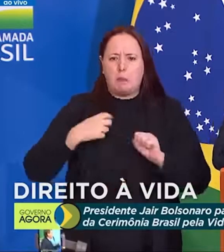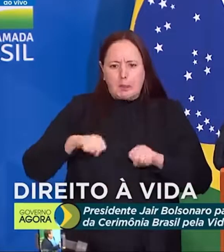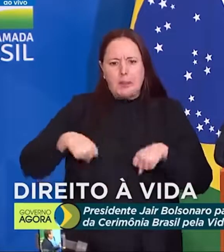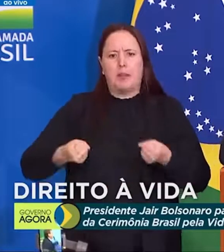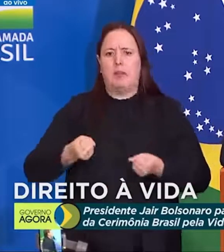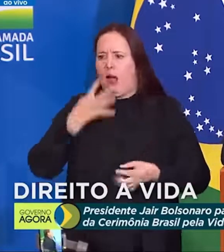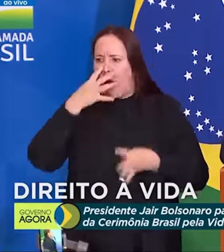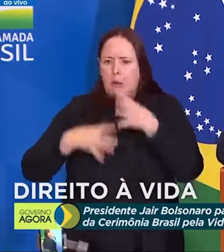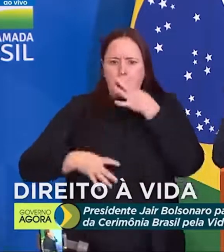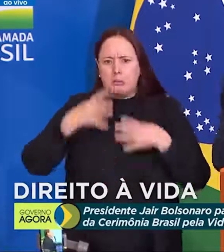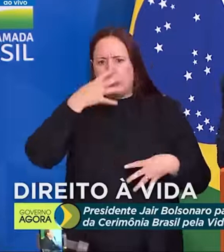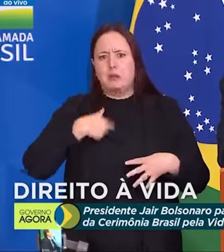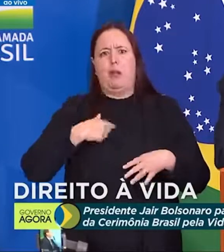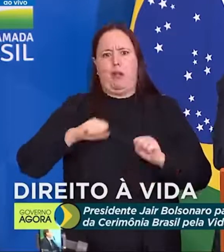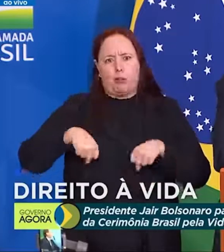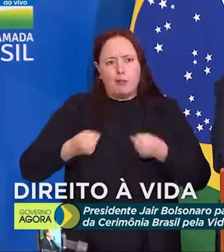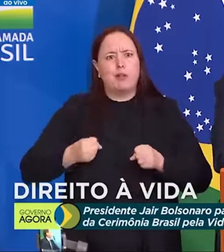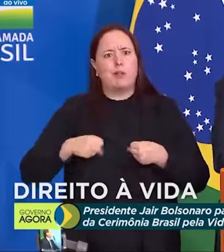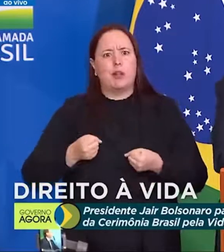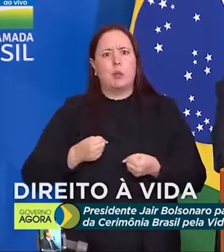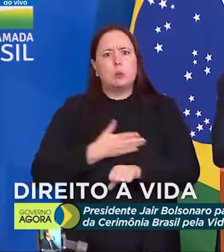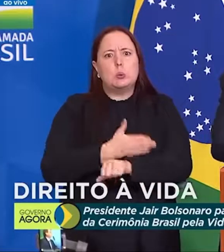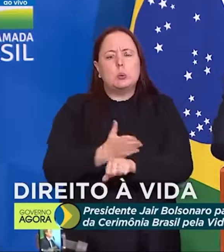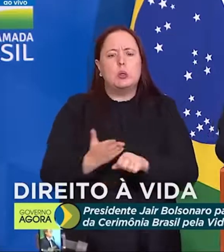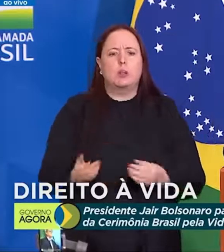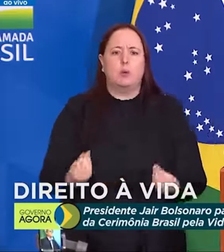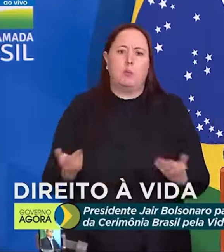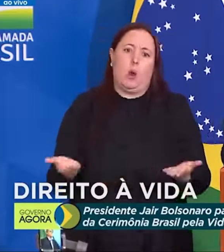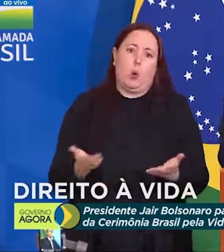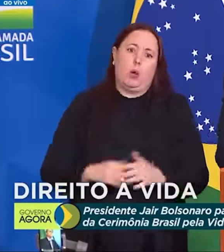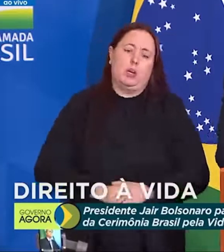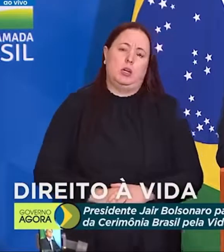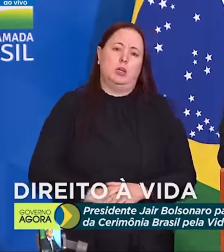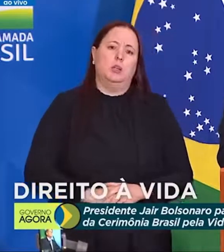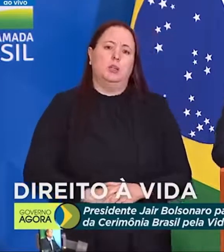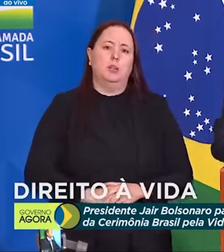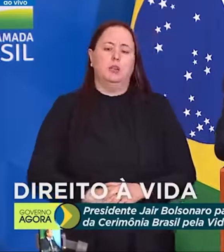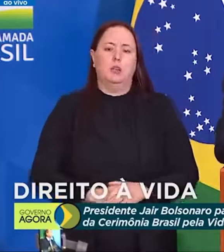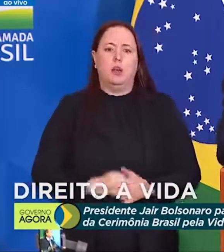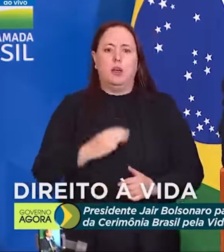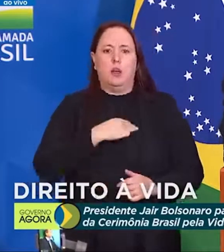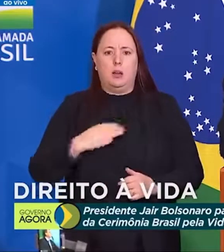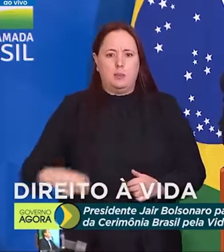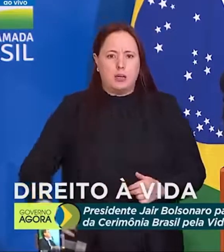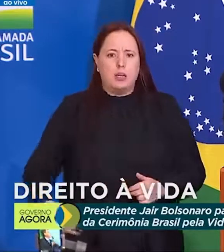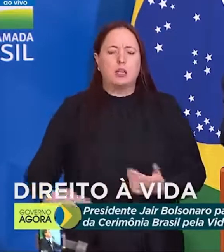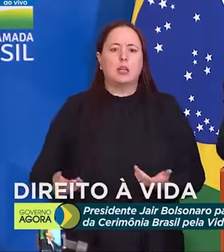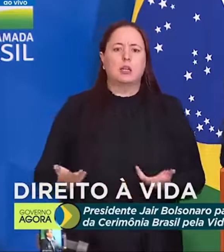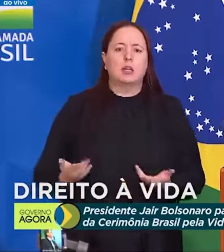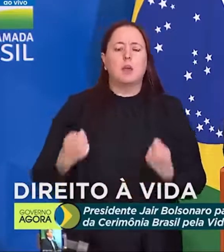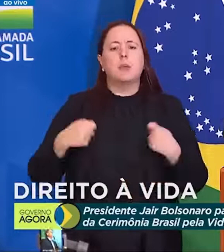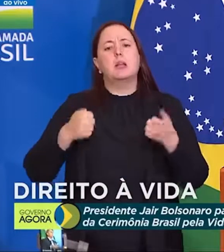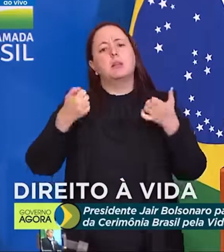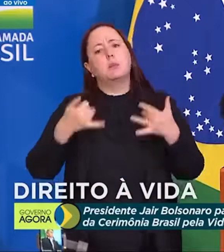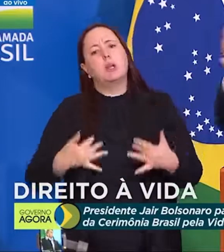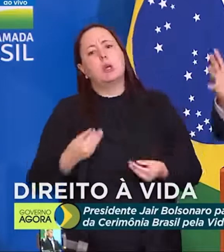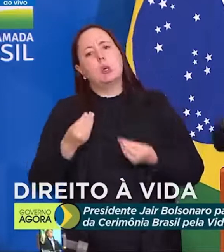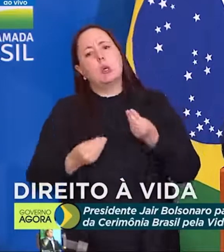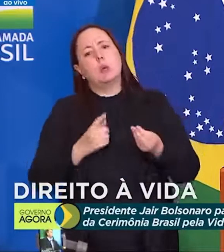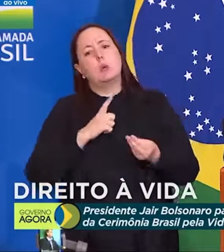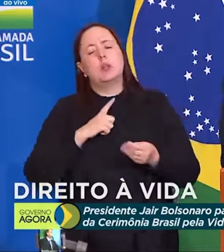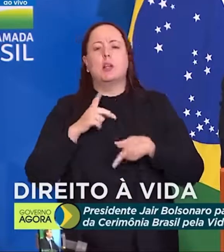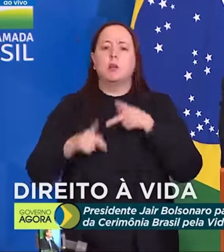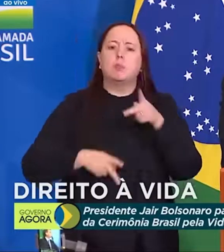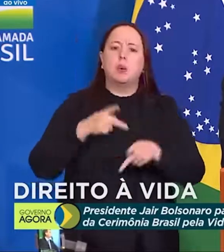de acusações do outro lado da Praça de Três Poderes. como agora. Uma ministra me dá dez dias para explicar como anda a